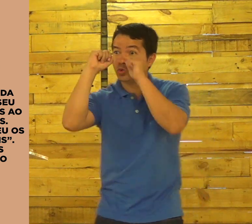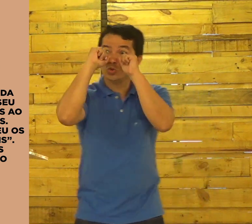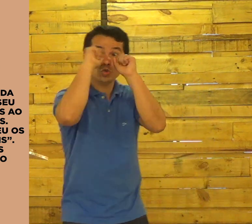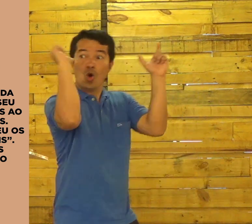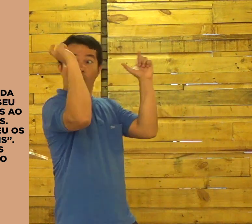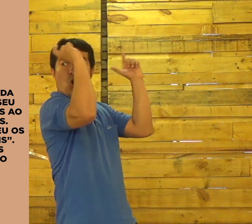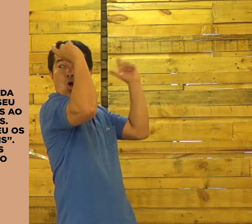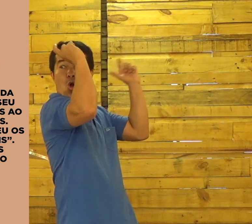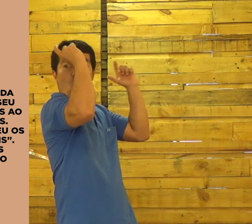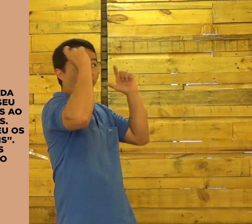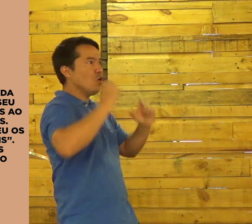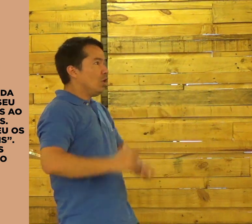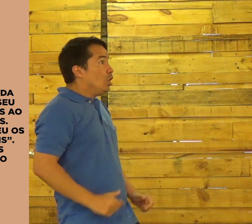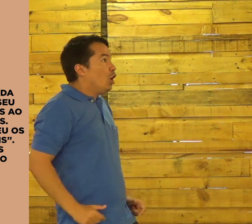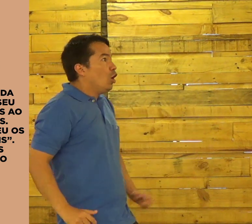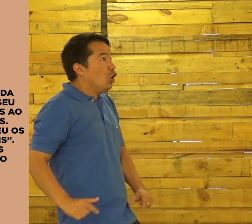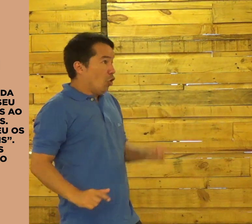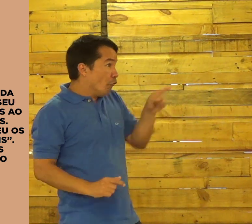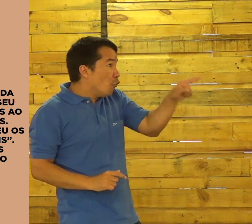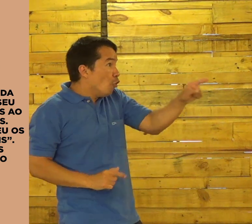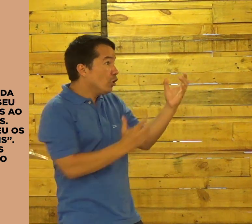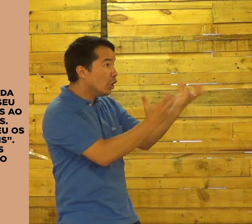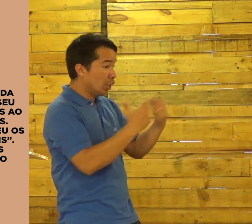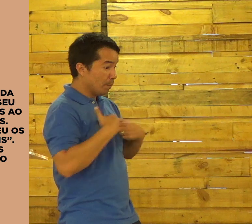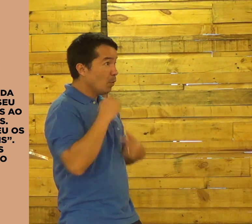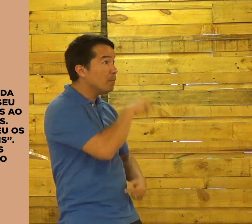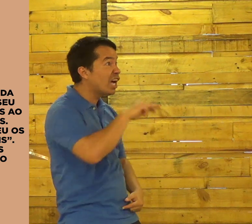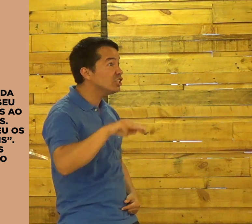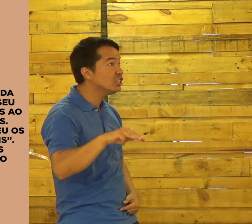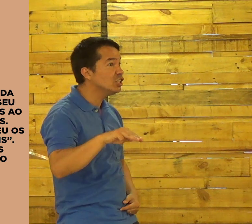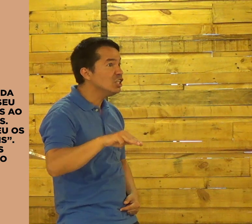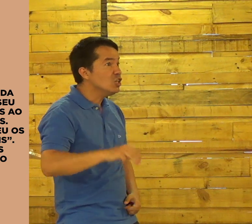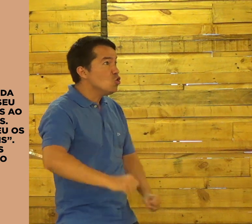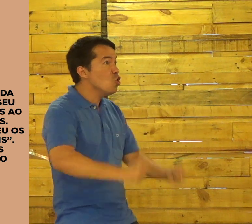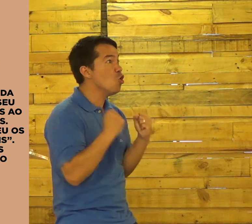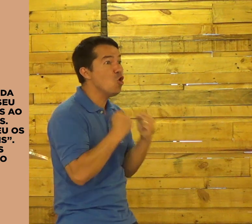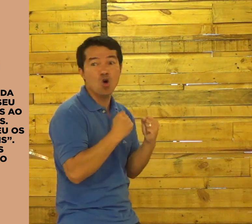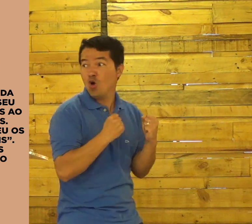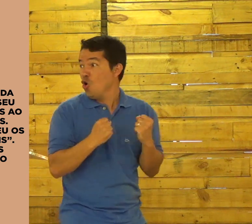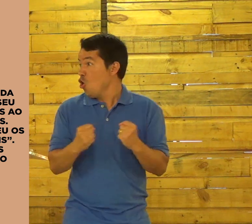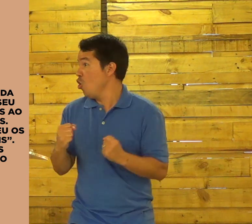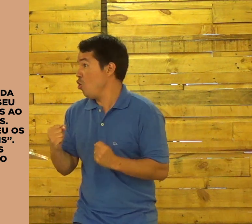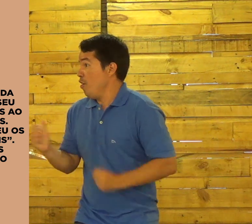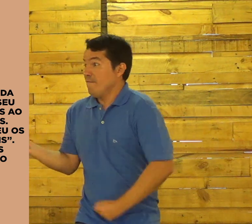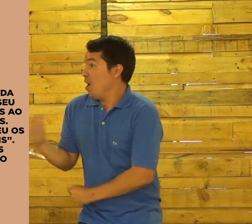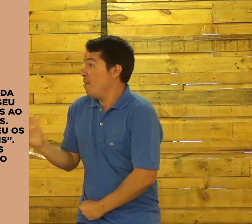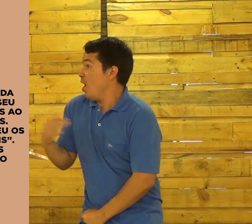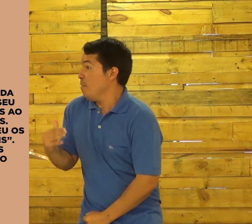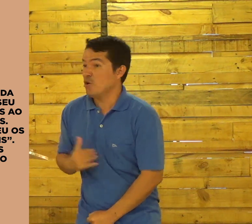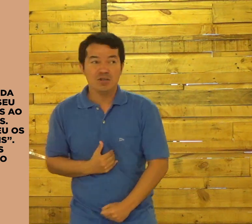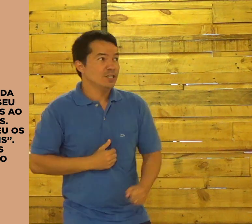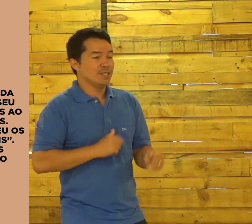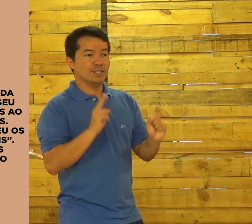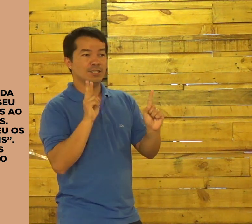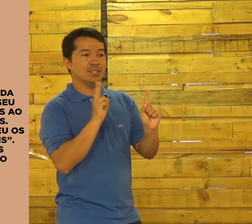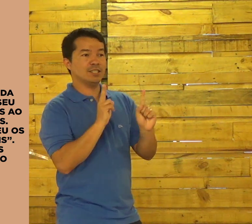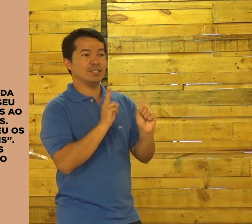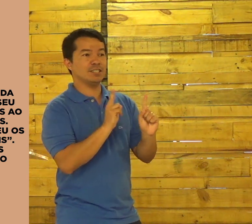Chama-os. E os dois se despertam e aceitam aquilo. O Senhor quer ser o nosso mestre.